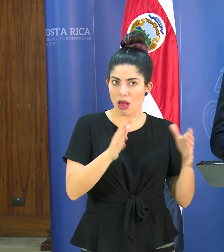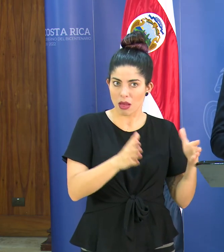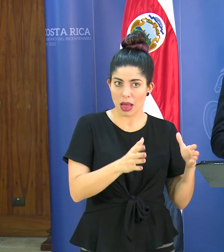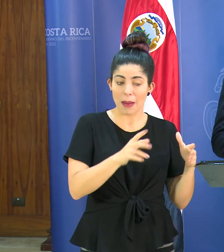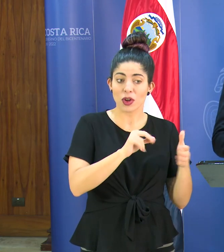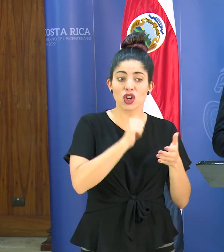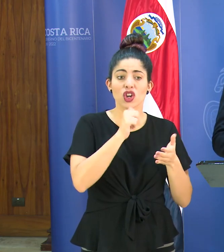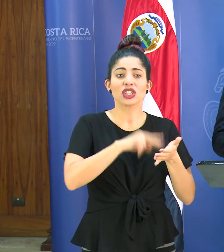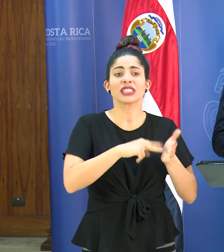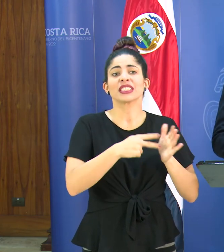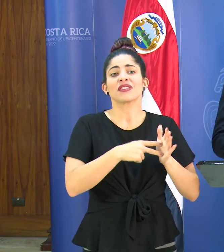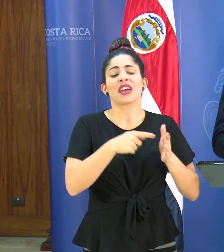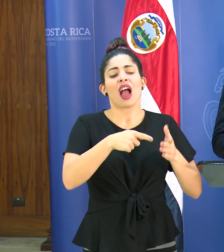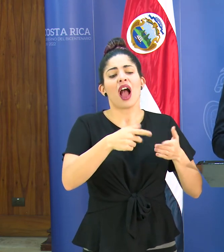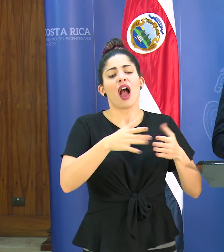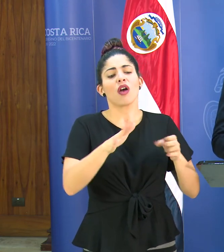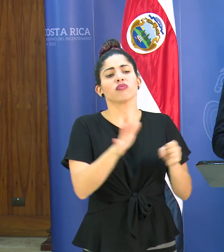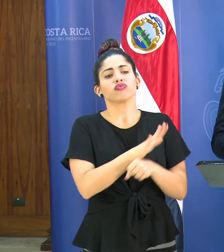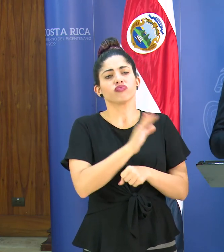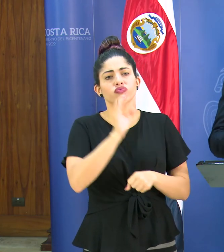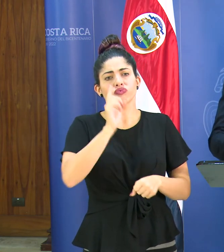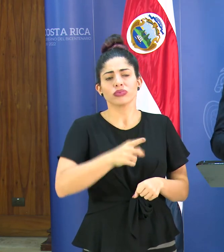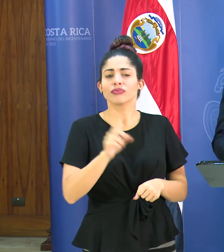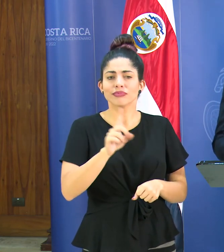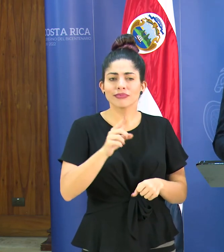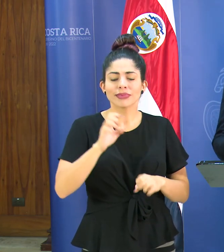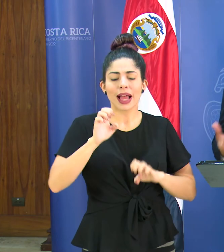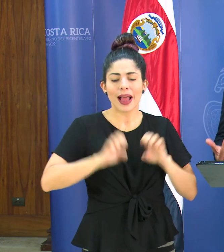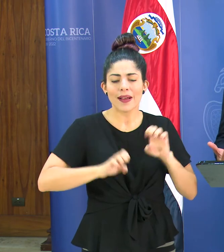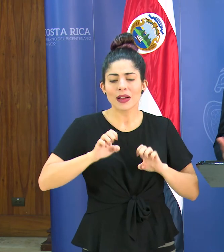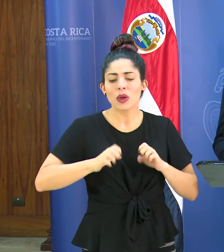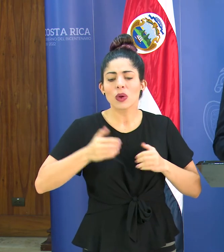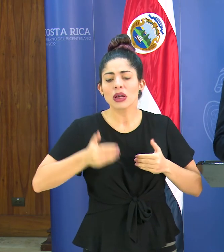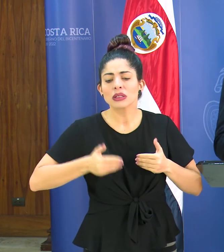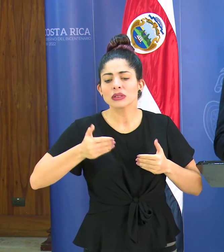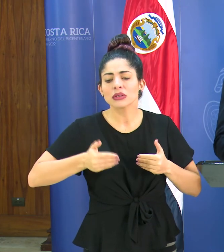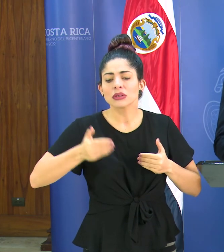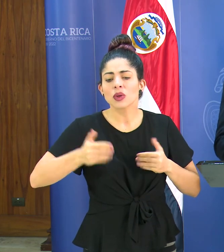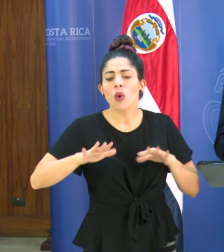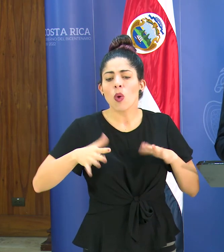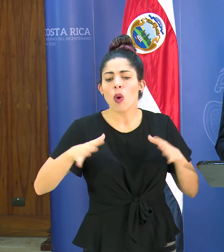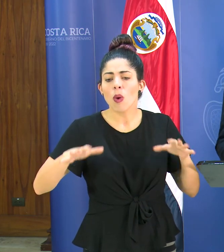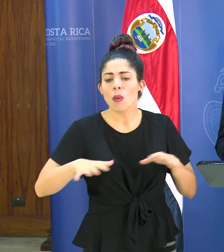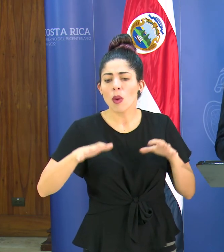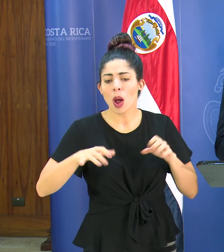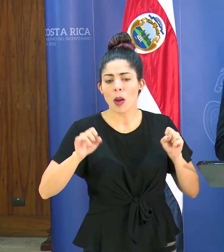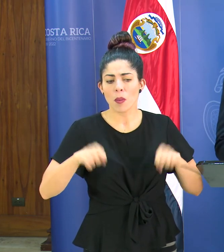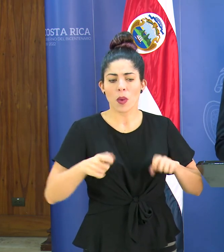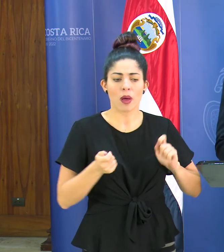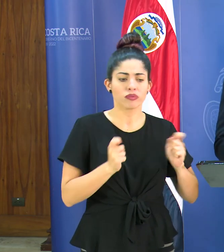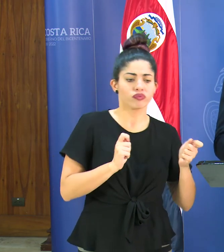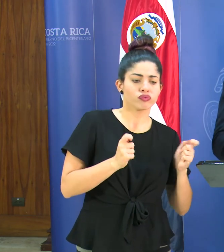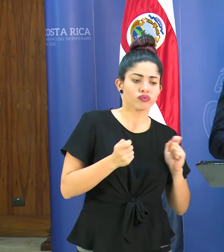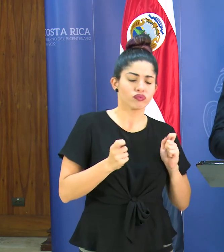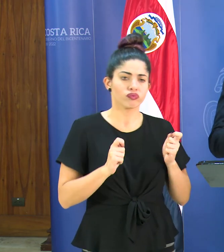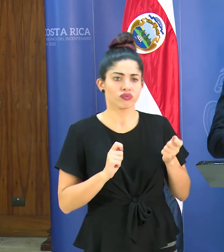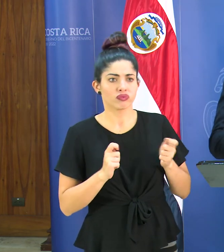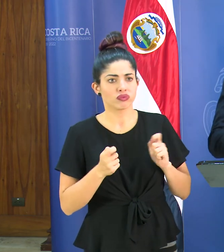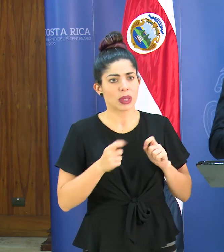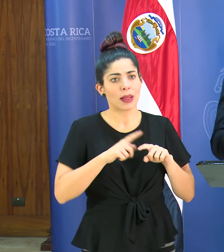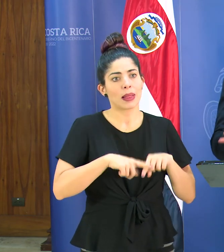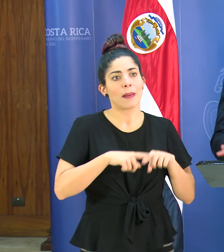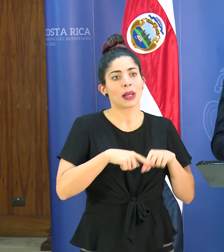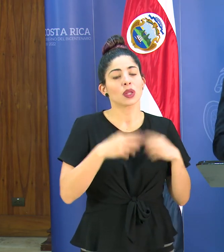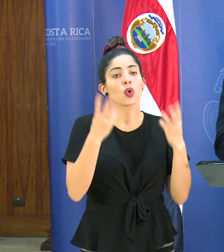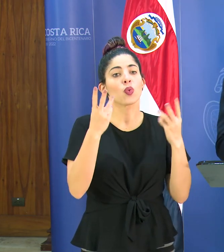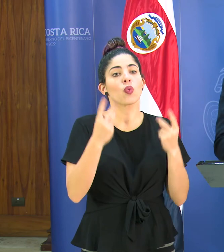esto no es que estamos diciendo que eso es absoluto eso vamos a evaluar cómo va el comportamiento y eventualmente podemos modificar algunos de esos parámetros dependiendo de